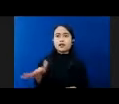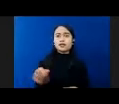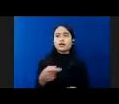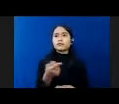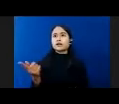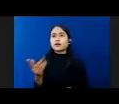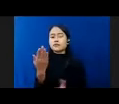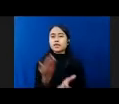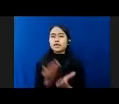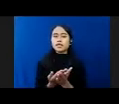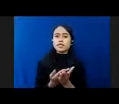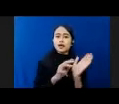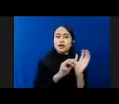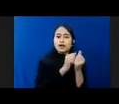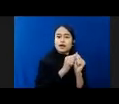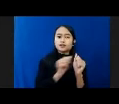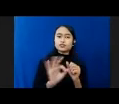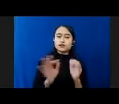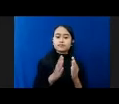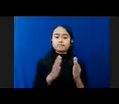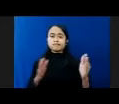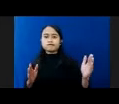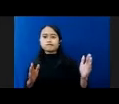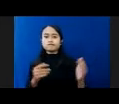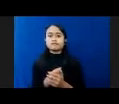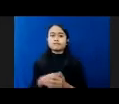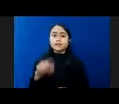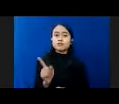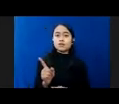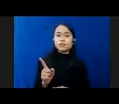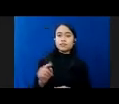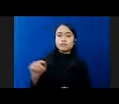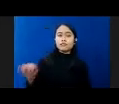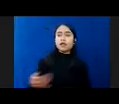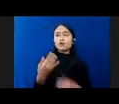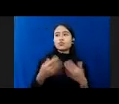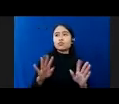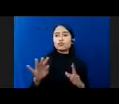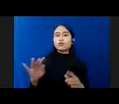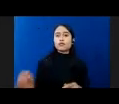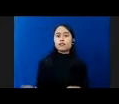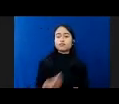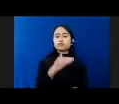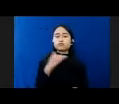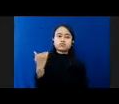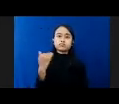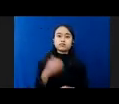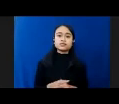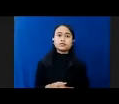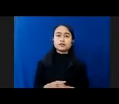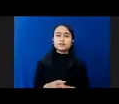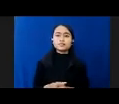Diperpanjang Karena Pelaku Sudah Bunuh Diri Di Sel Tahanan Poda Metro Jaya Nah Secara Umum Saya Bisa